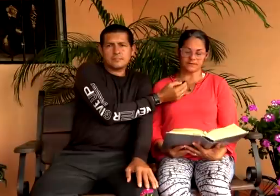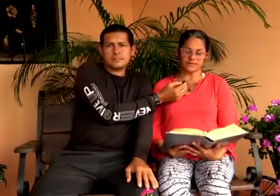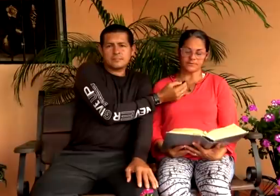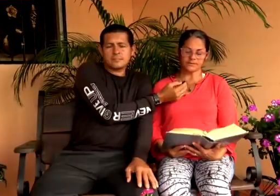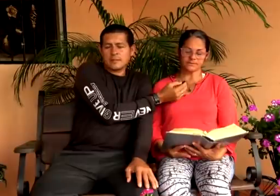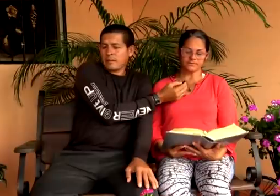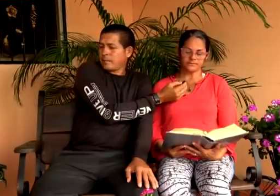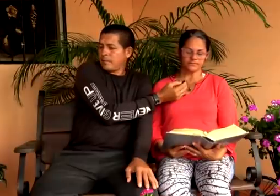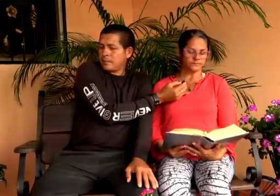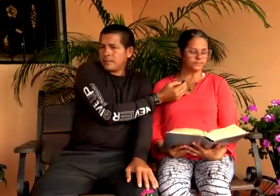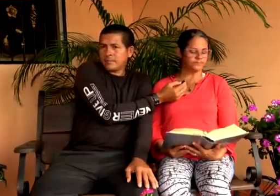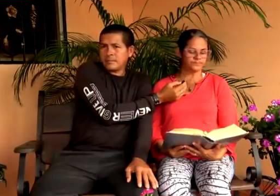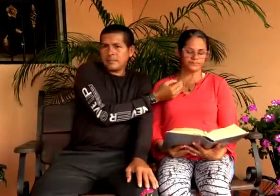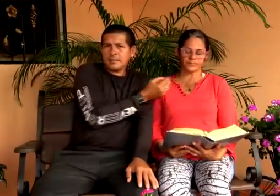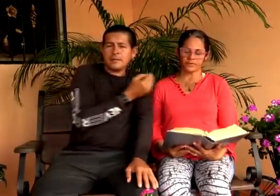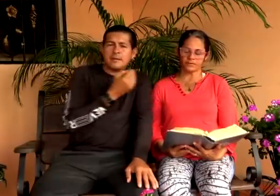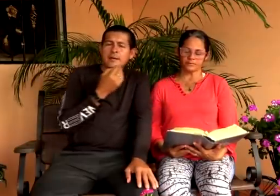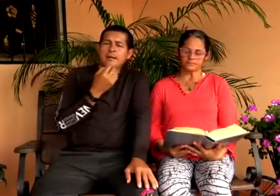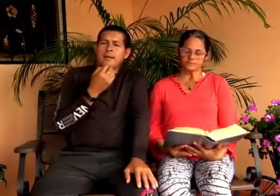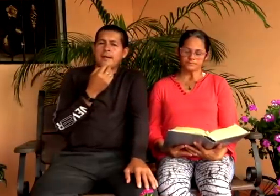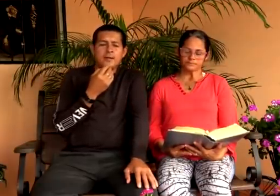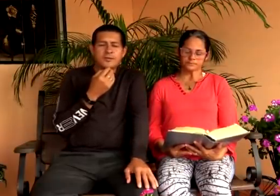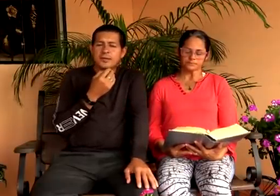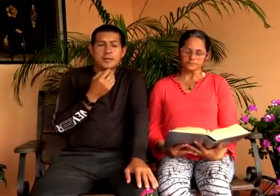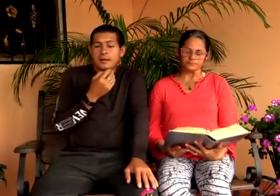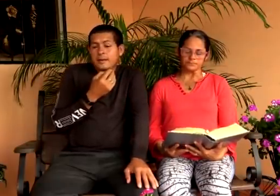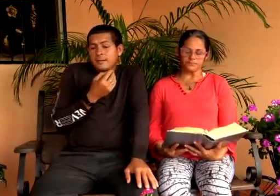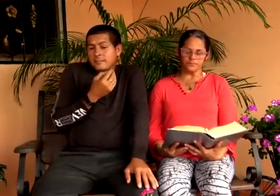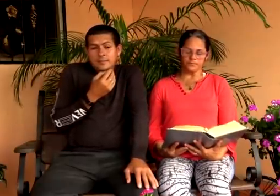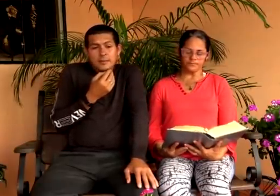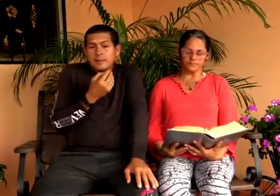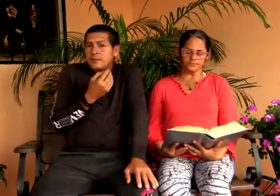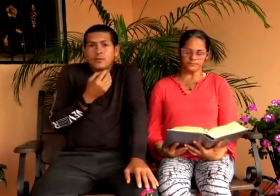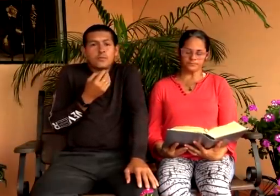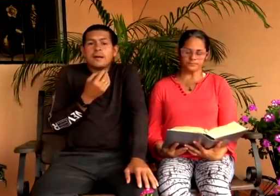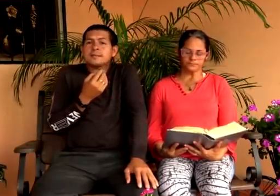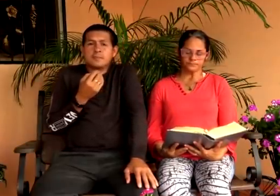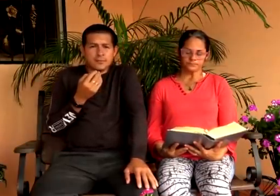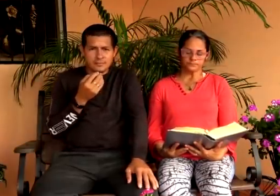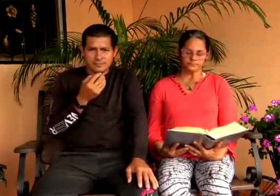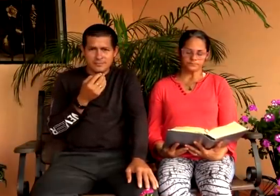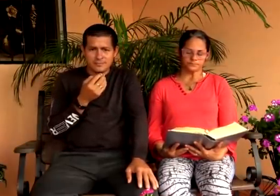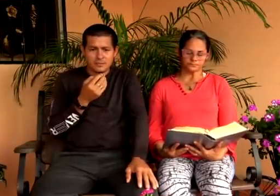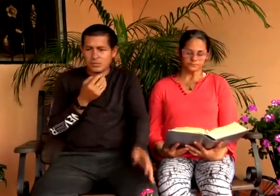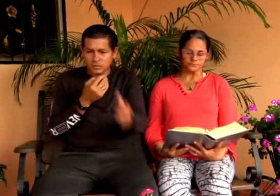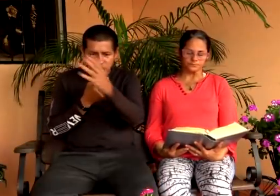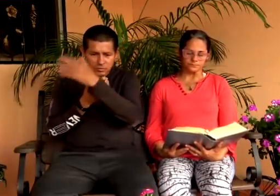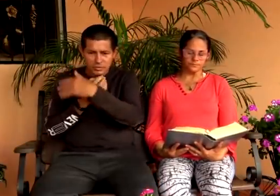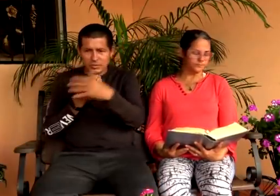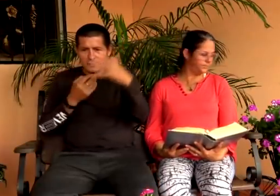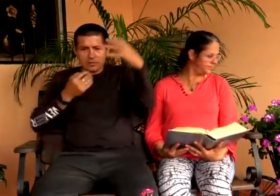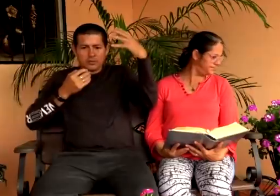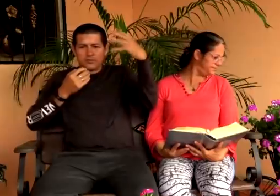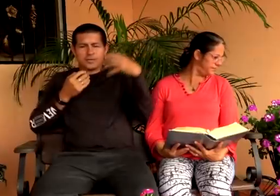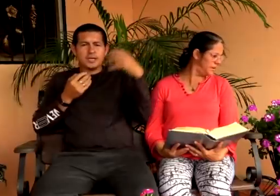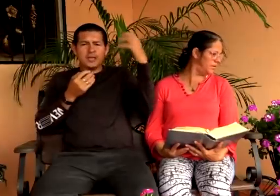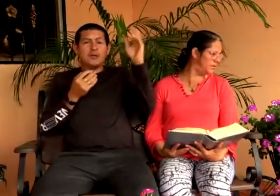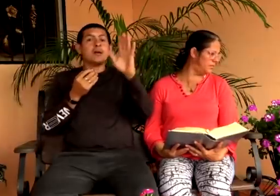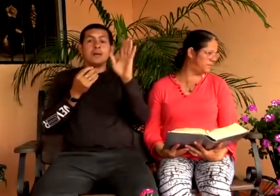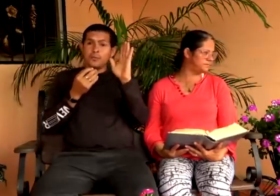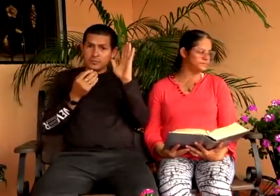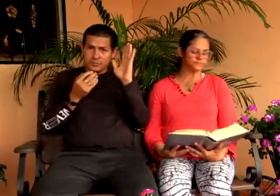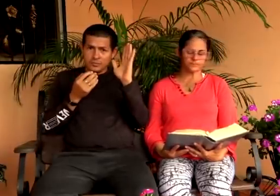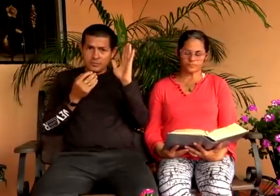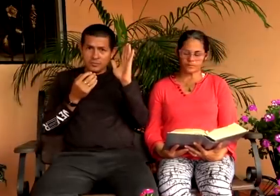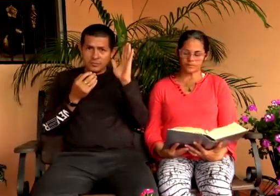serán libres? Ellos se creían lo máximo, incluso con ser